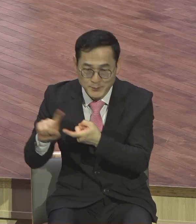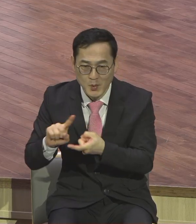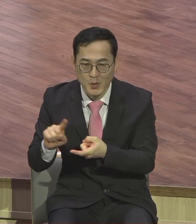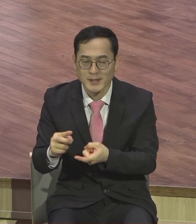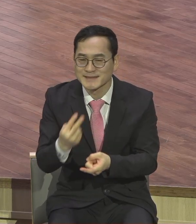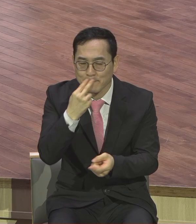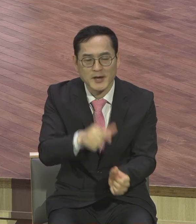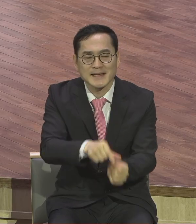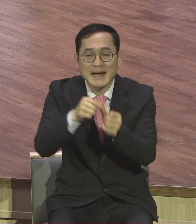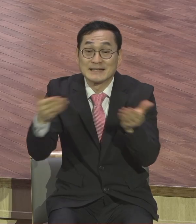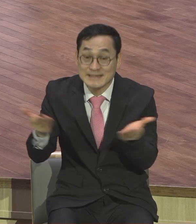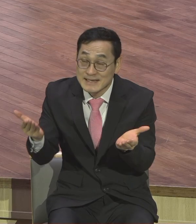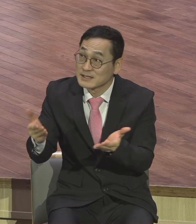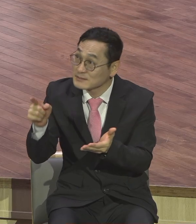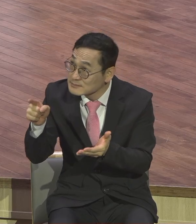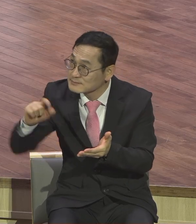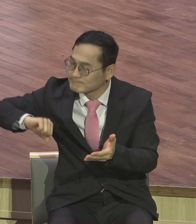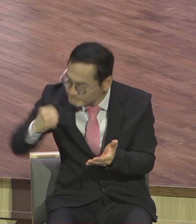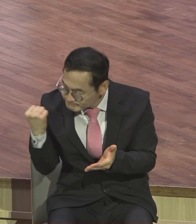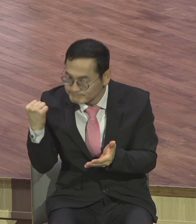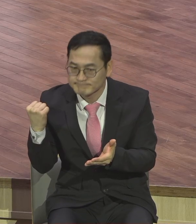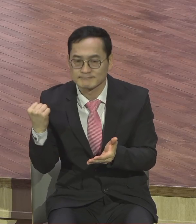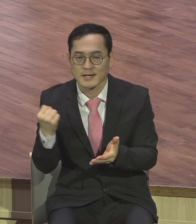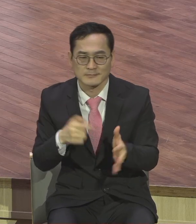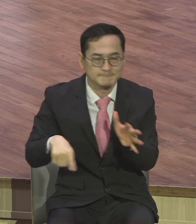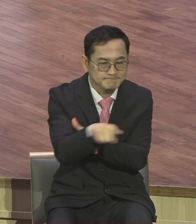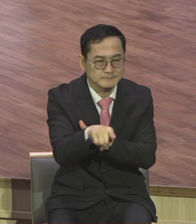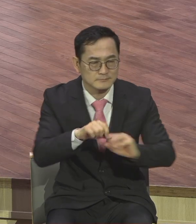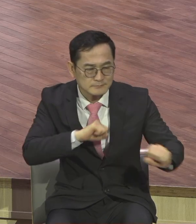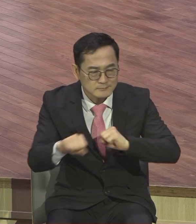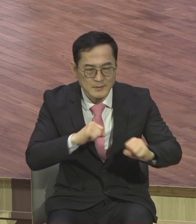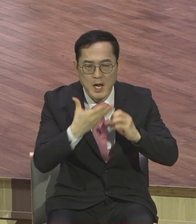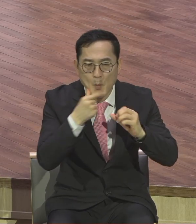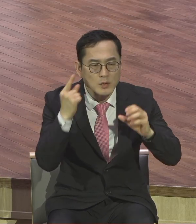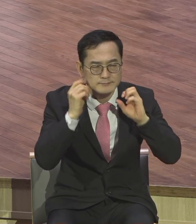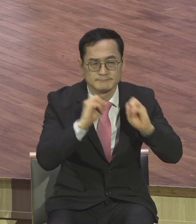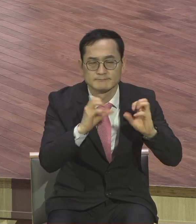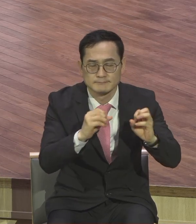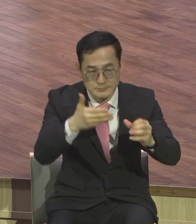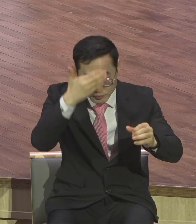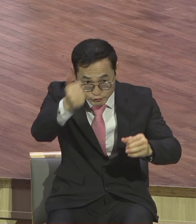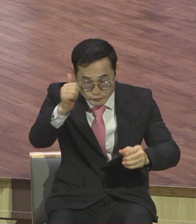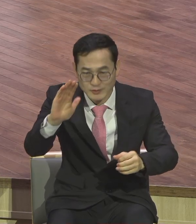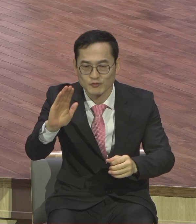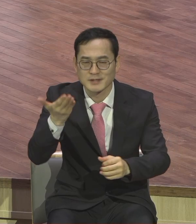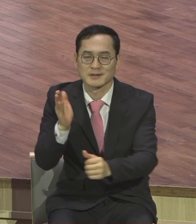현장 변화의 주도자들 되기를 제모로 축복합니다 결론입니다